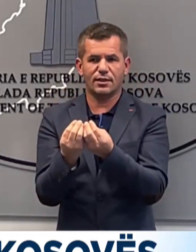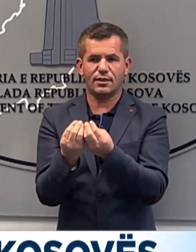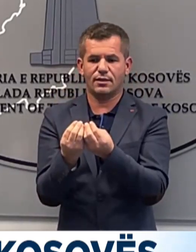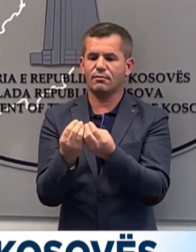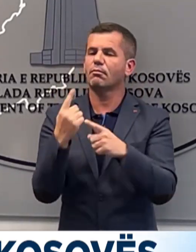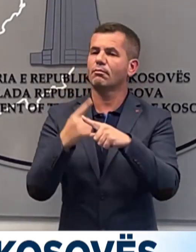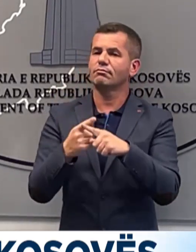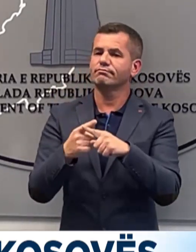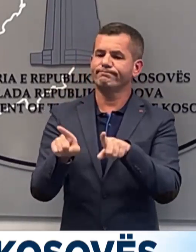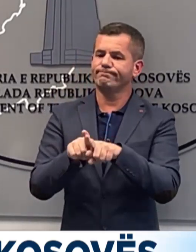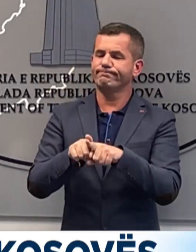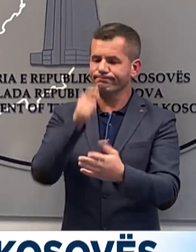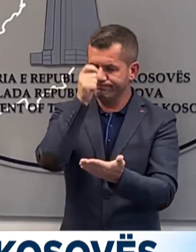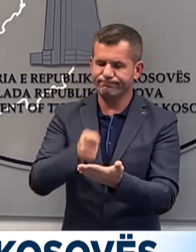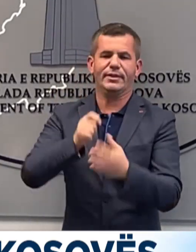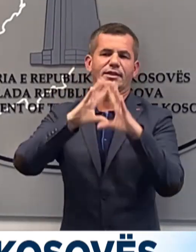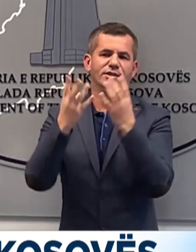leti ju jemi mirë njës bashk të gjithve.